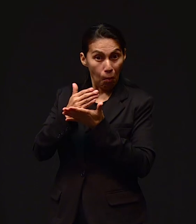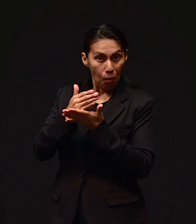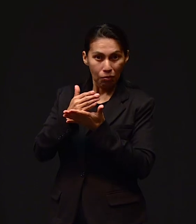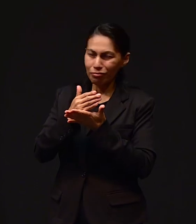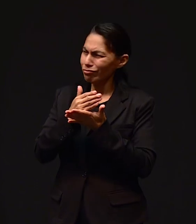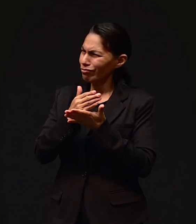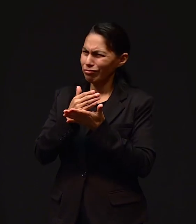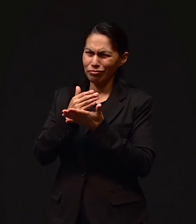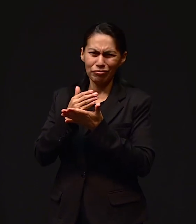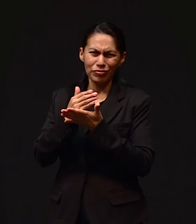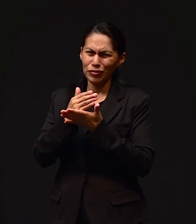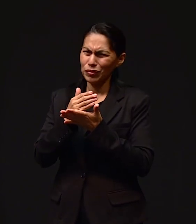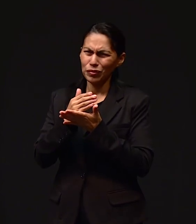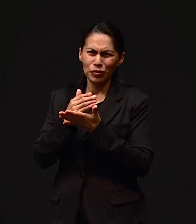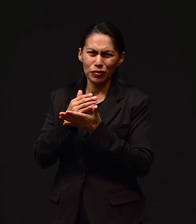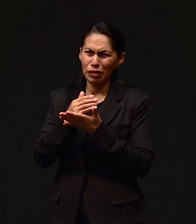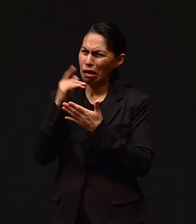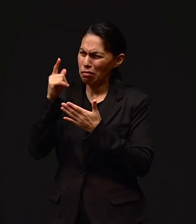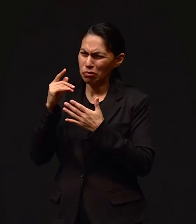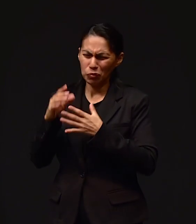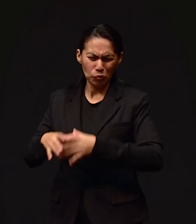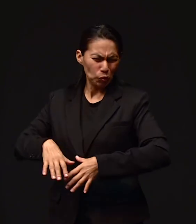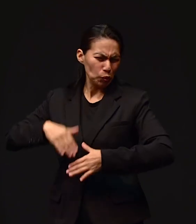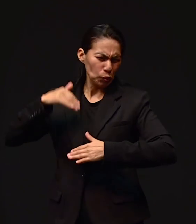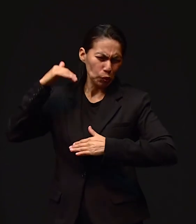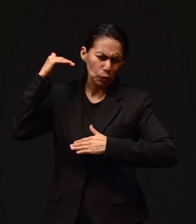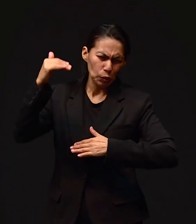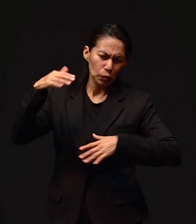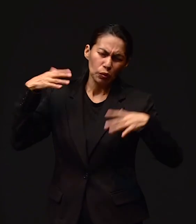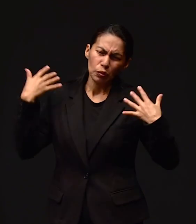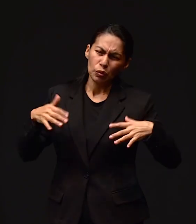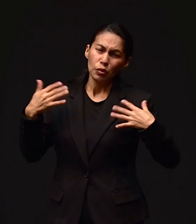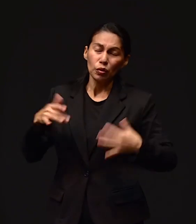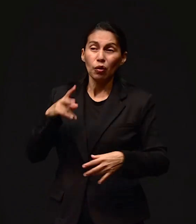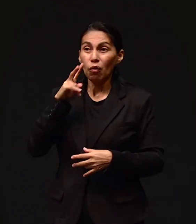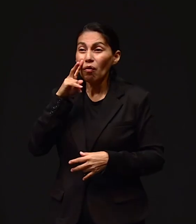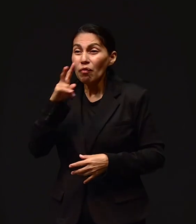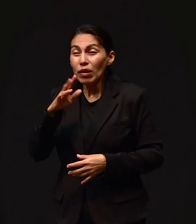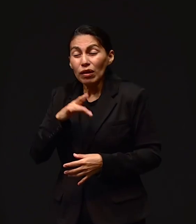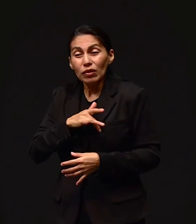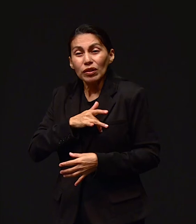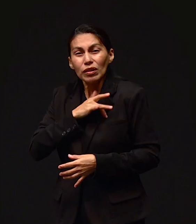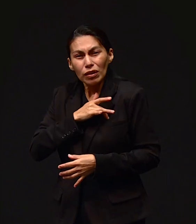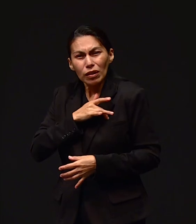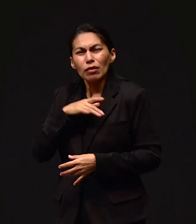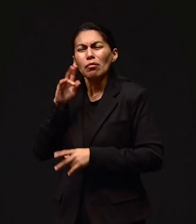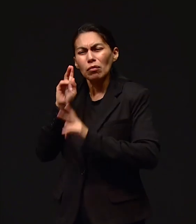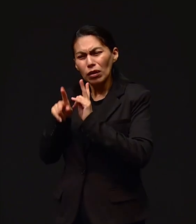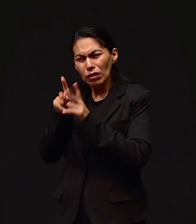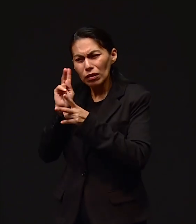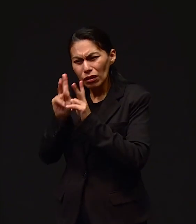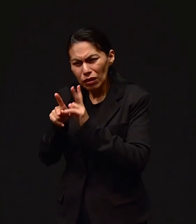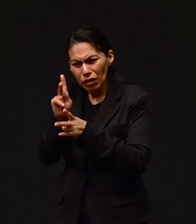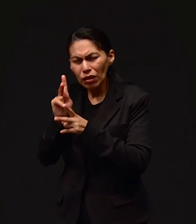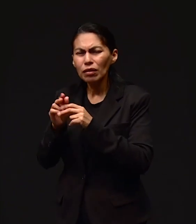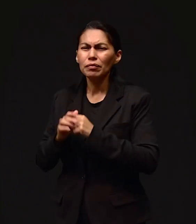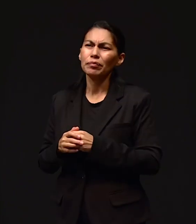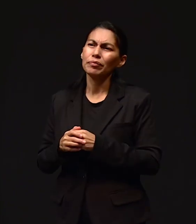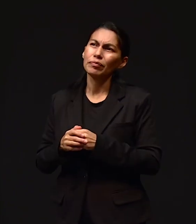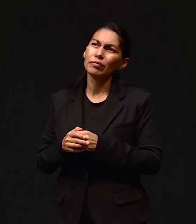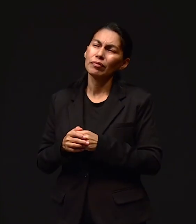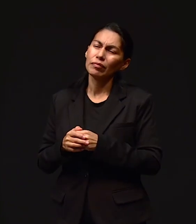tiene límites. No tiene límites, porque yo lo vi y lo sentí así. Y cuando yo platiqué con él ahí, le dije,